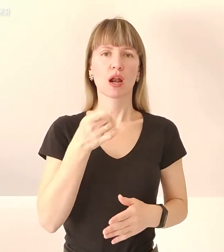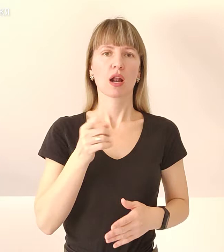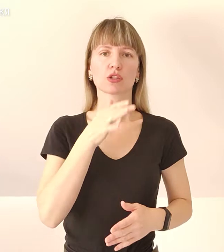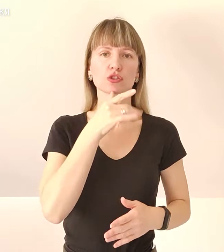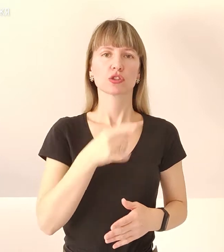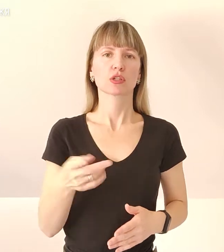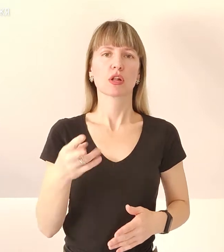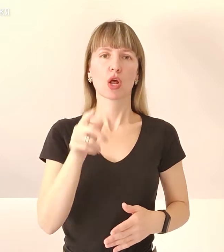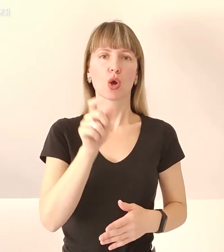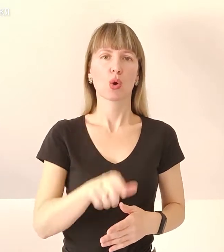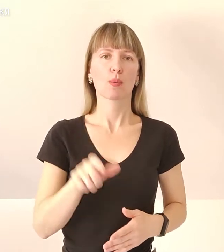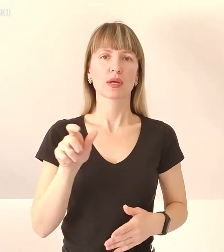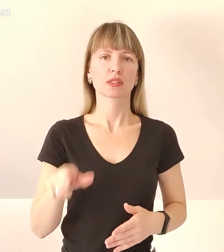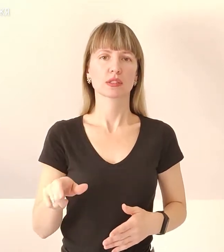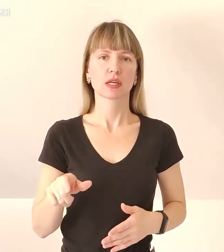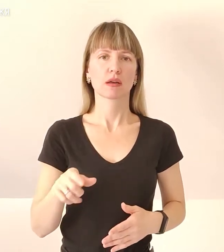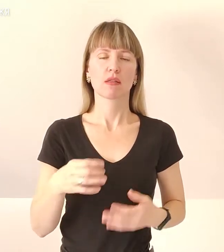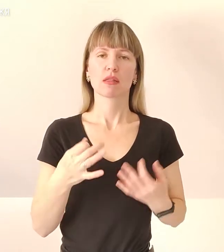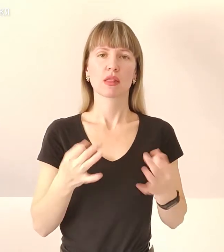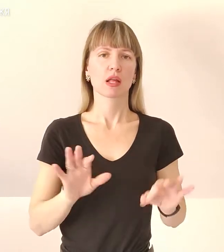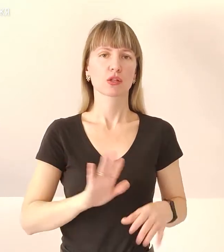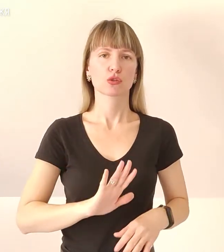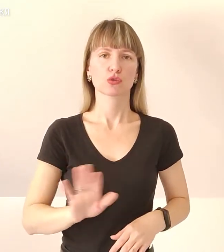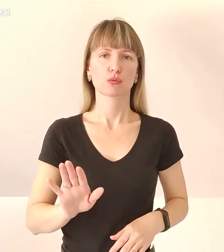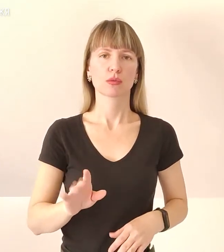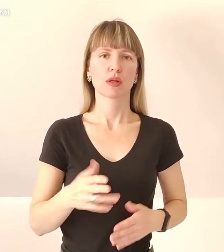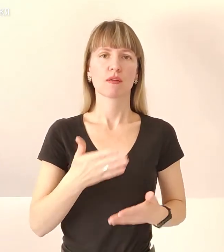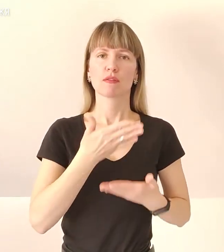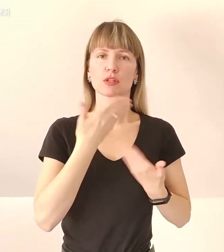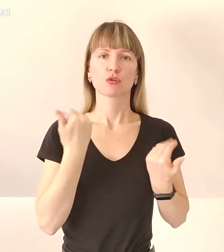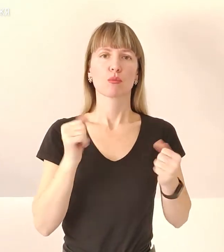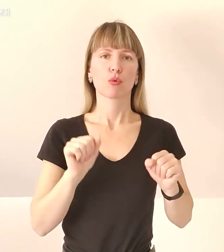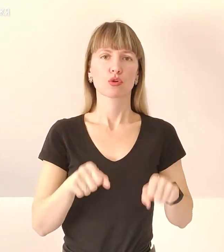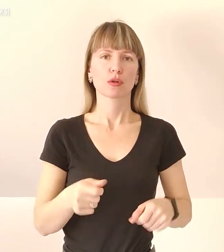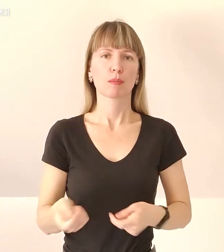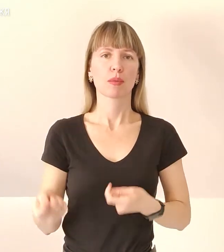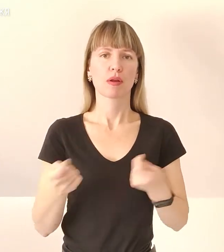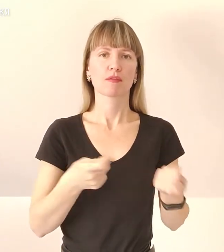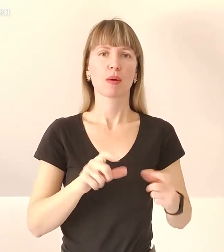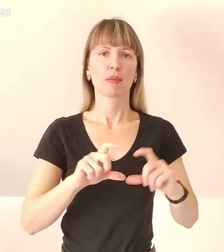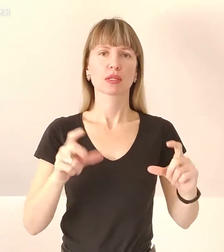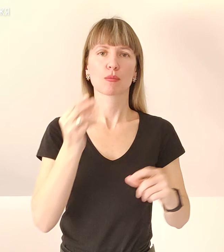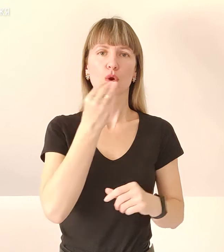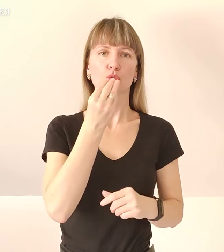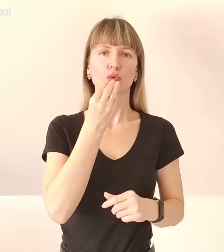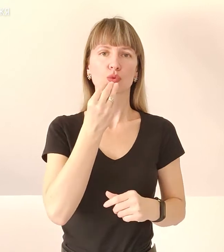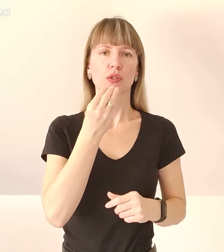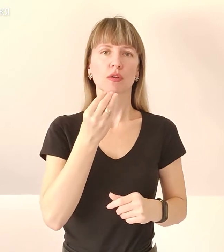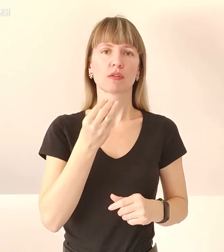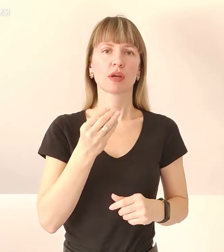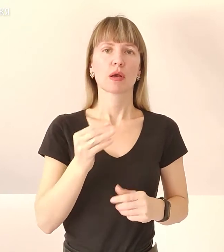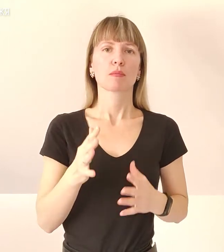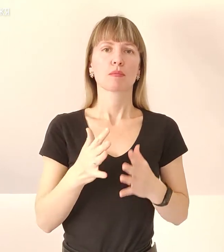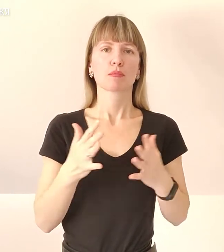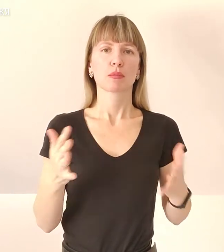громадськості недоступна. Відсутня можливість завезення в магазини продуктів харчування, більшість інтернет